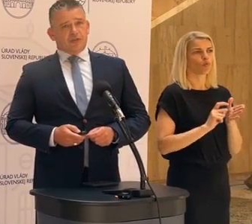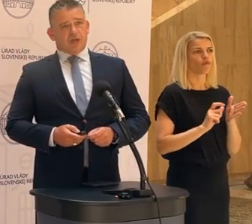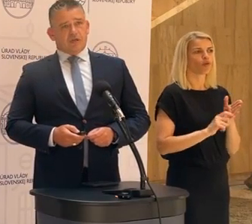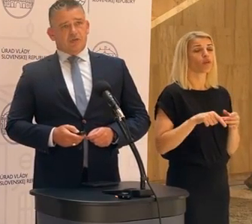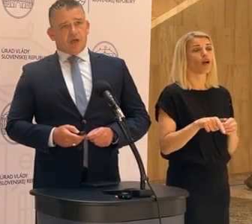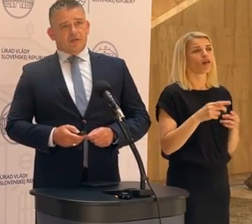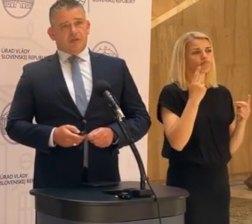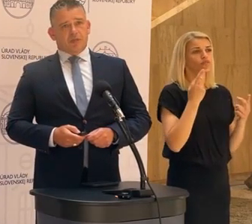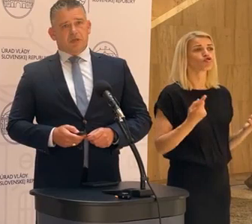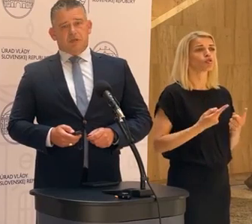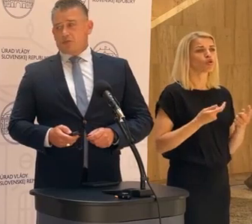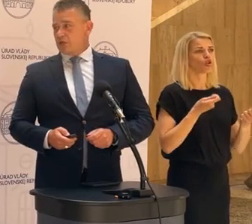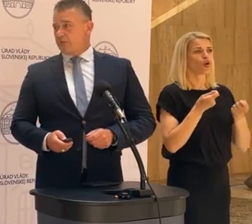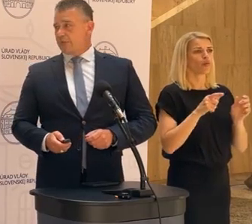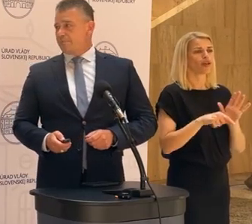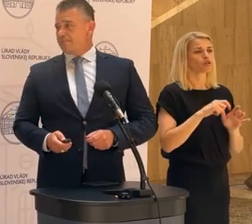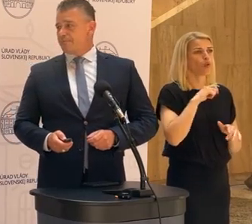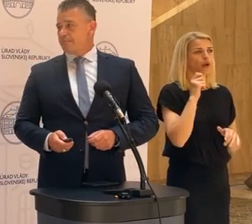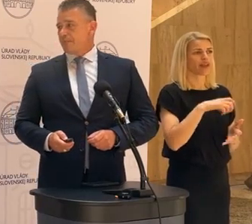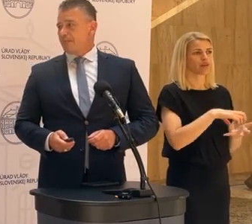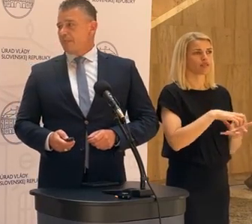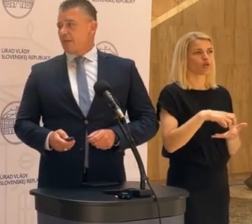tieto činnosti aj s ukrajinskými zložkami.